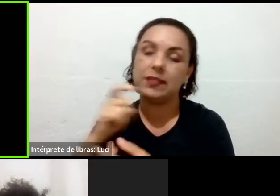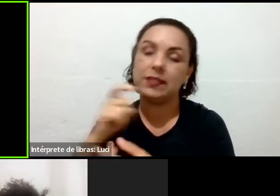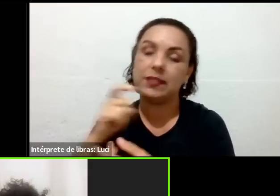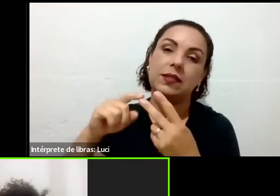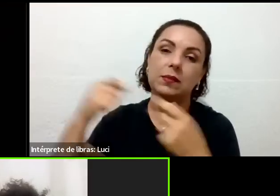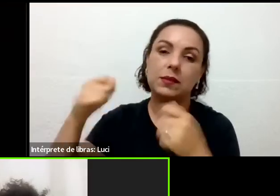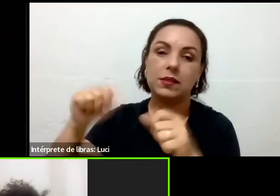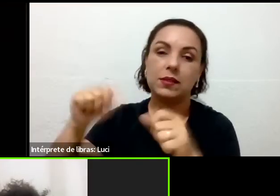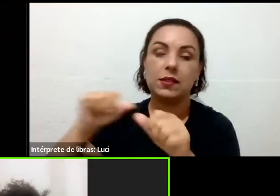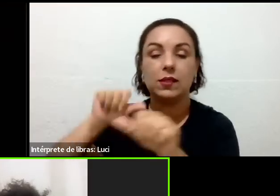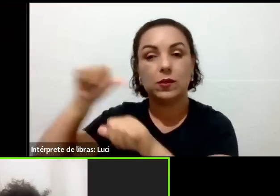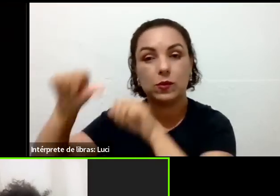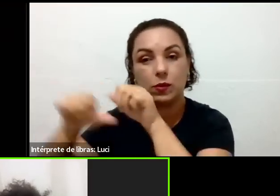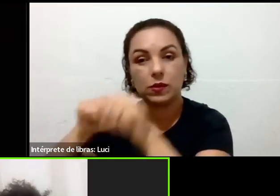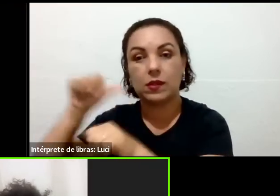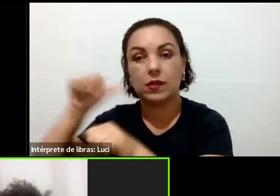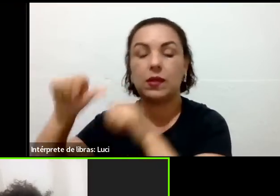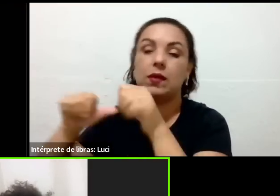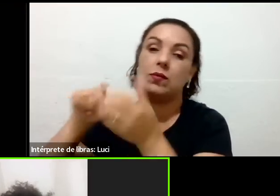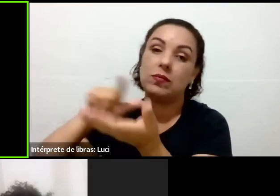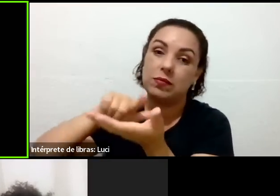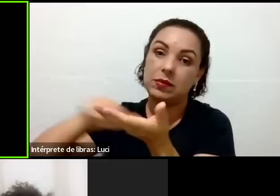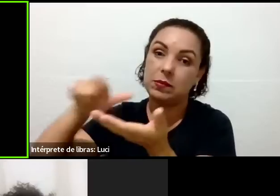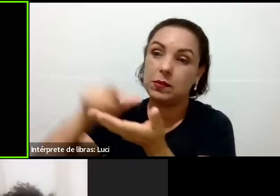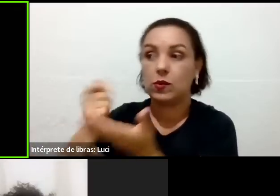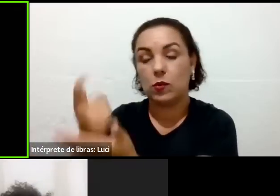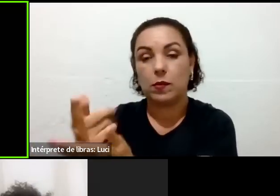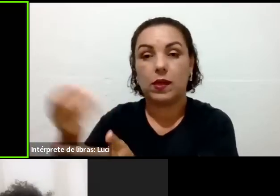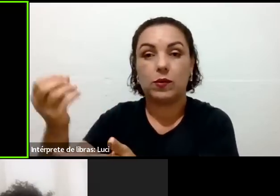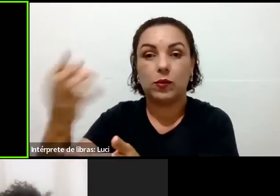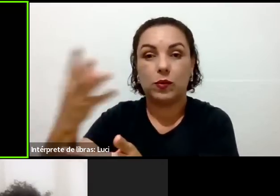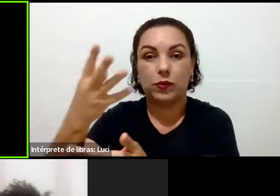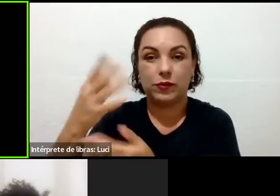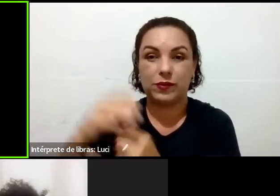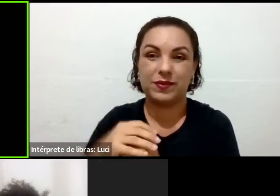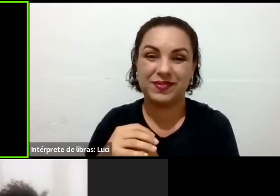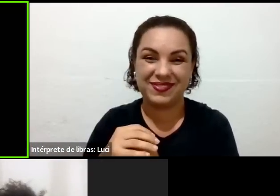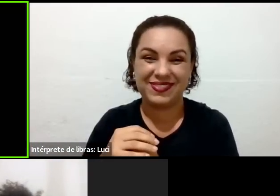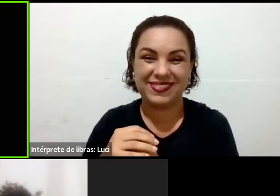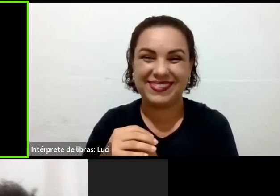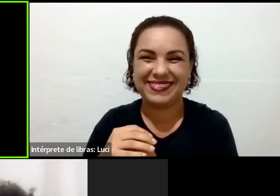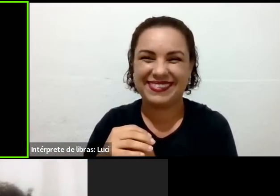de vazão ou pressão. Agora, estou com a consciência mais tranquila, pode continuar.